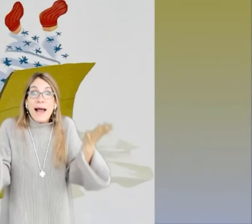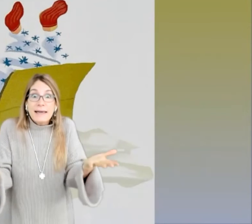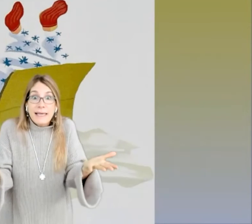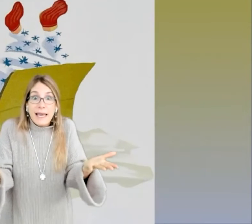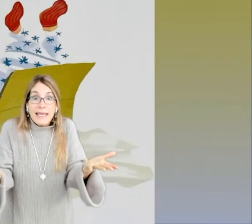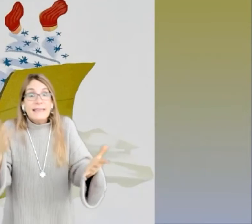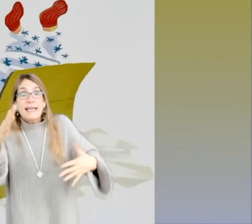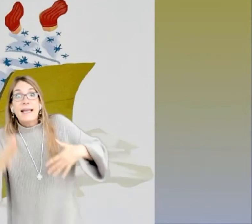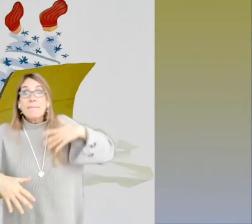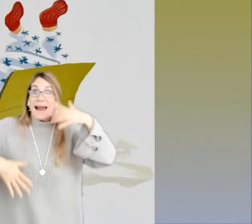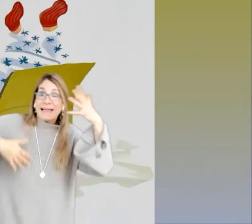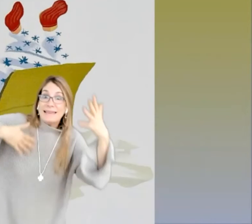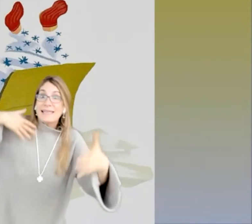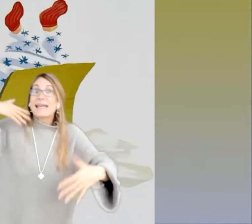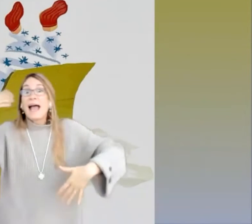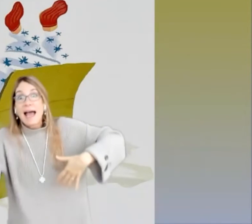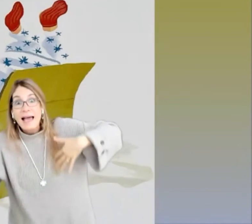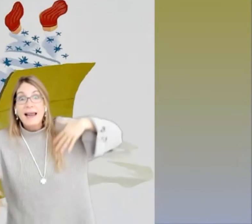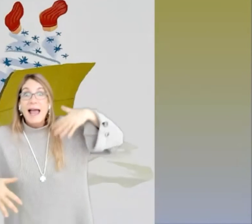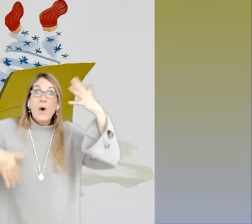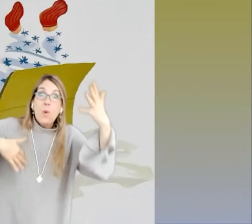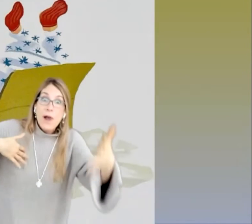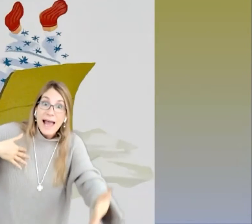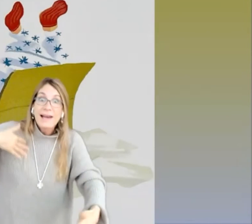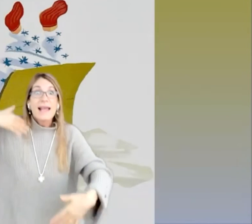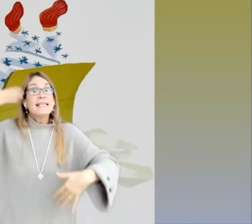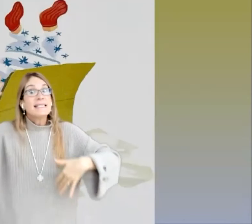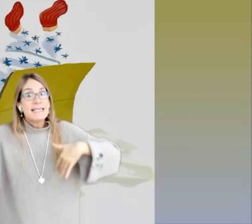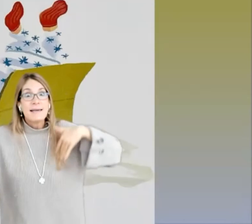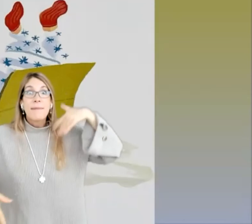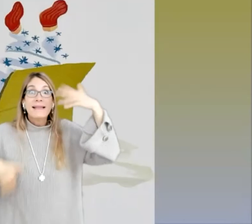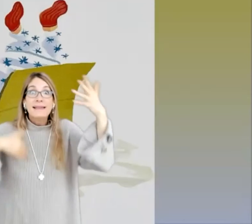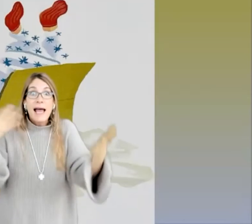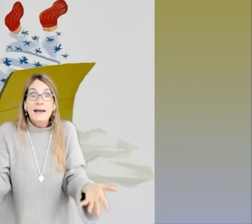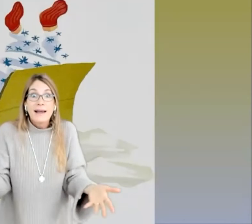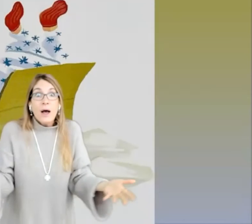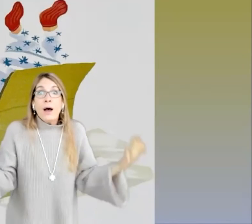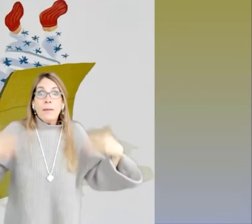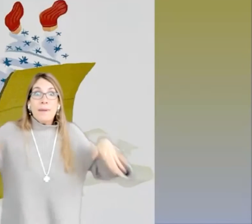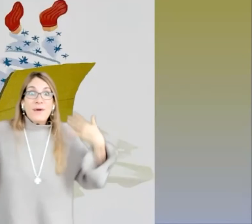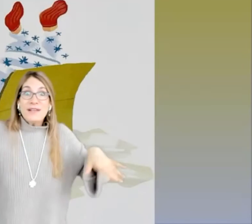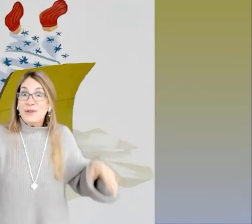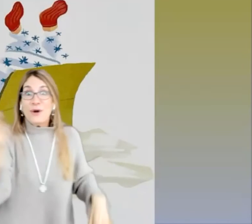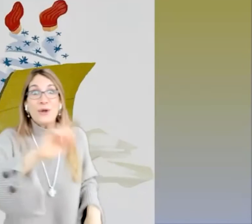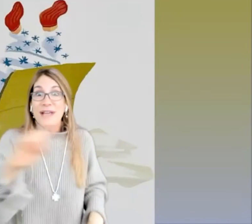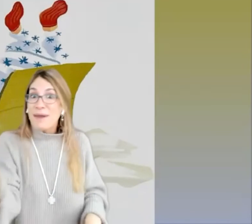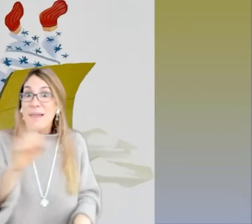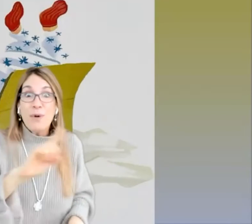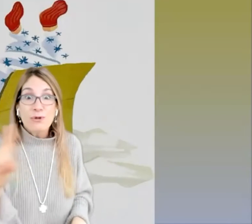parque y tiene que practicar a jugar sin mandar. ¡Ah! Pero eso no lo sabemos,